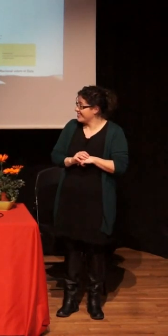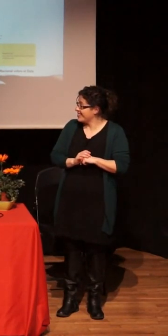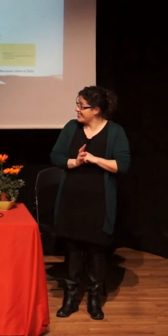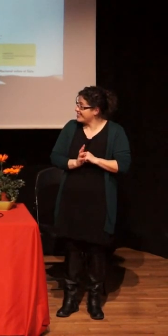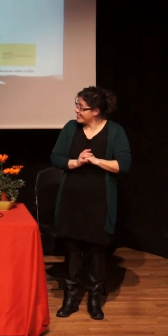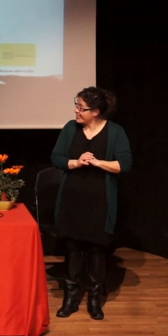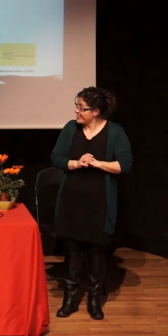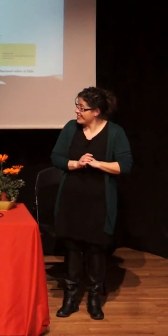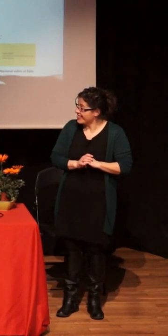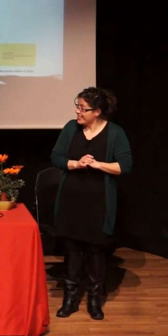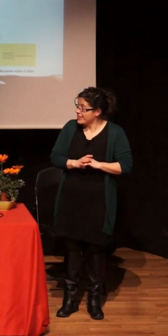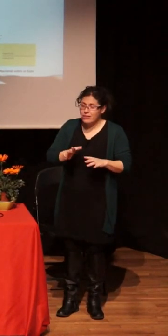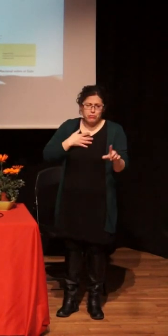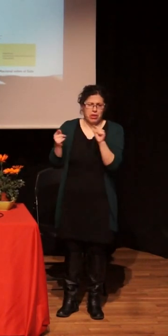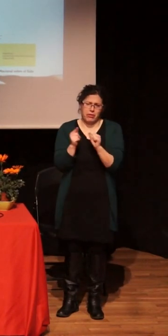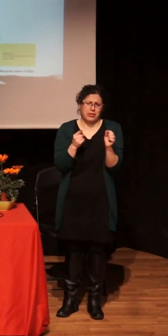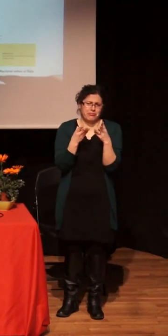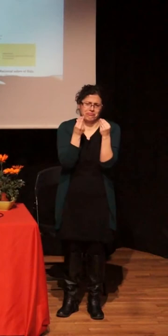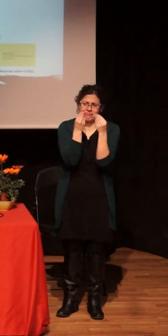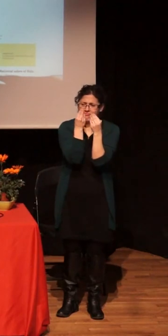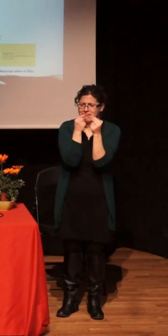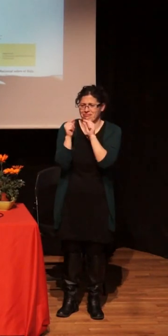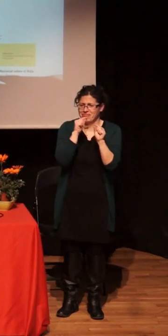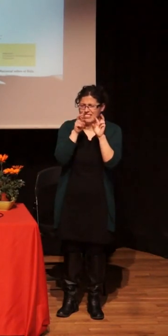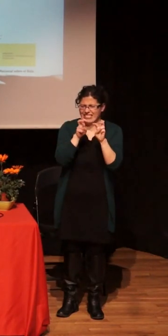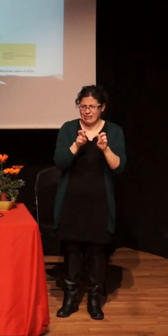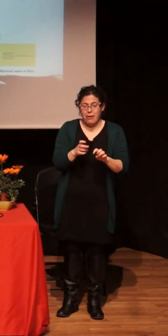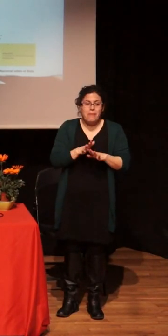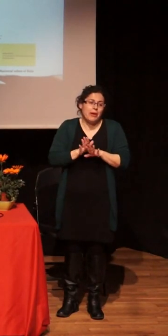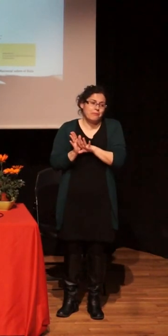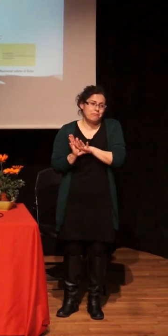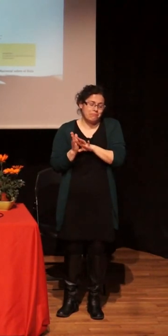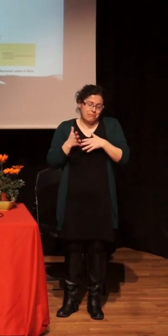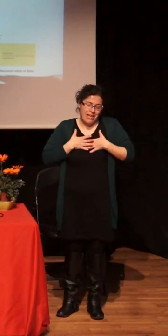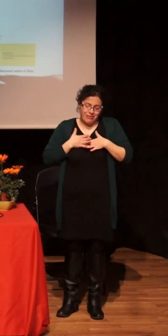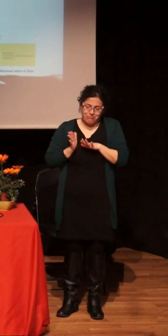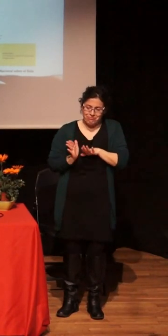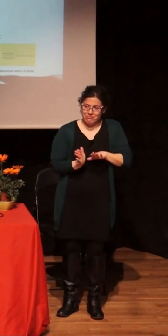que se puede debatir todavía un montón más. Pero tenemos que dejar paso a la... Que si no, vamos a poder.